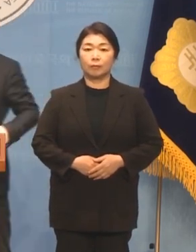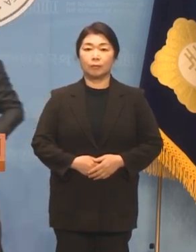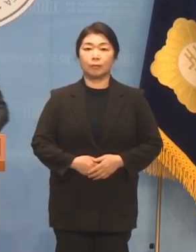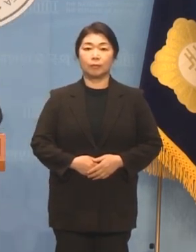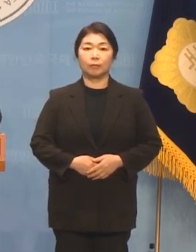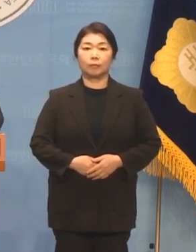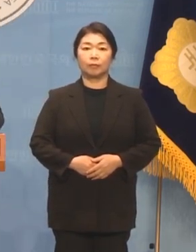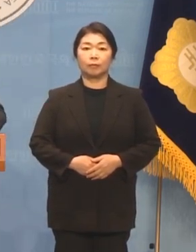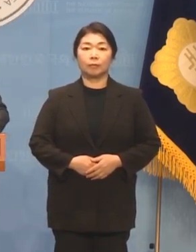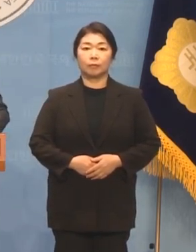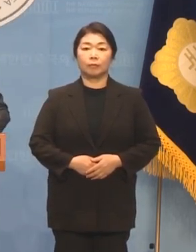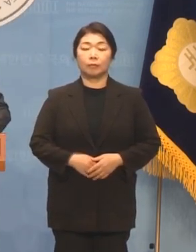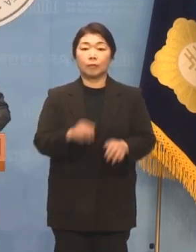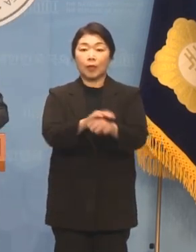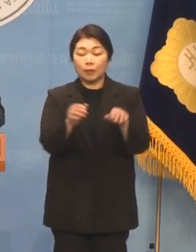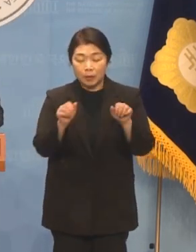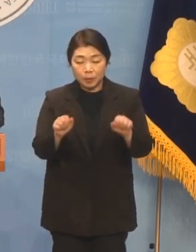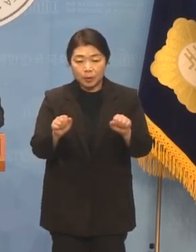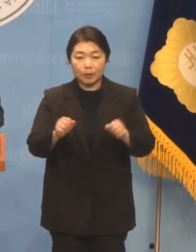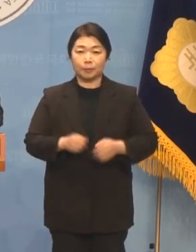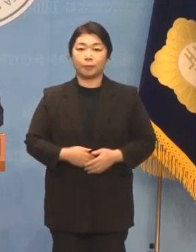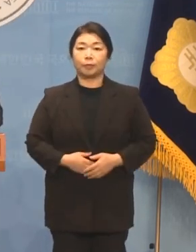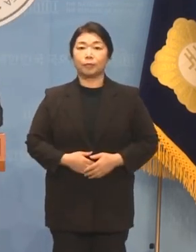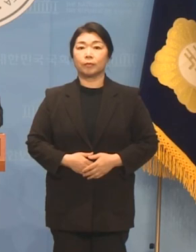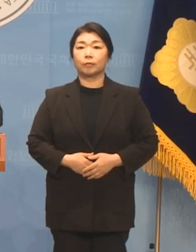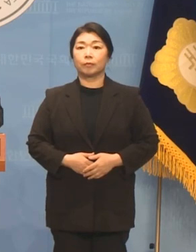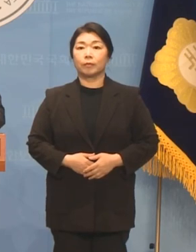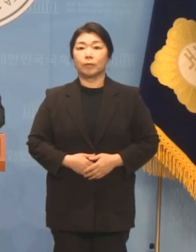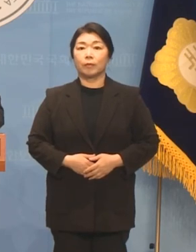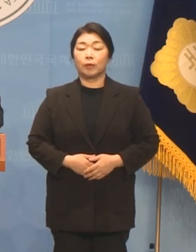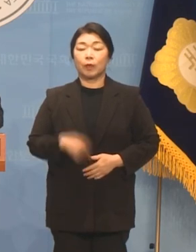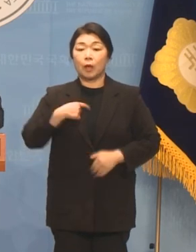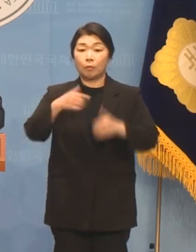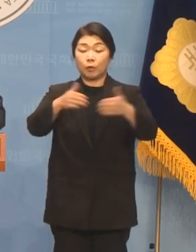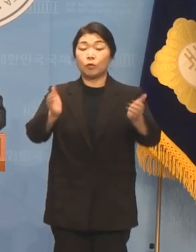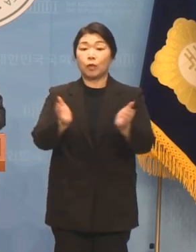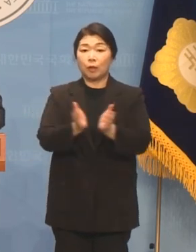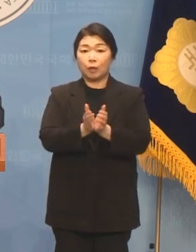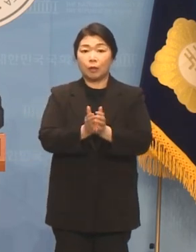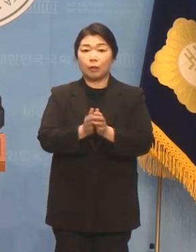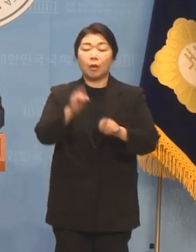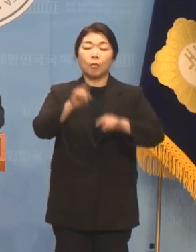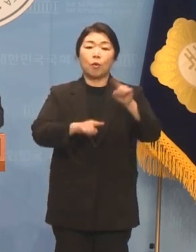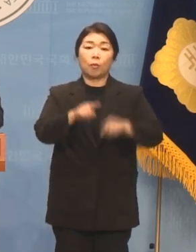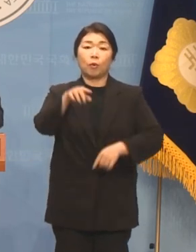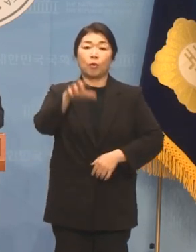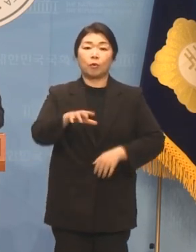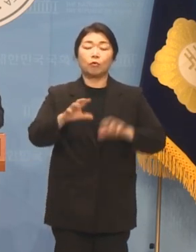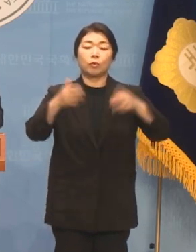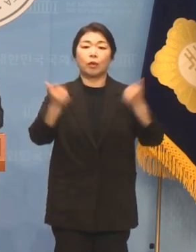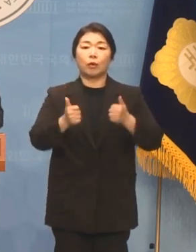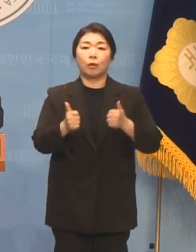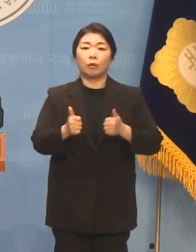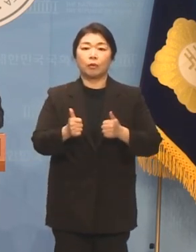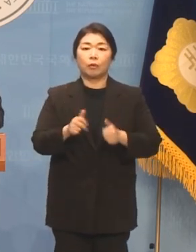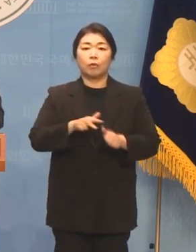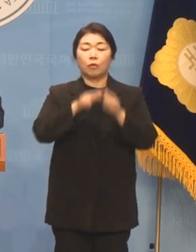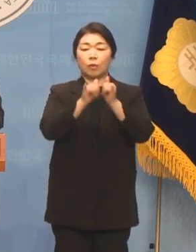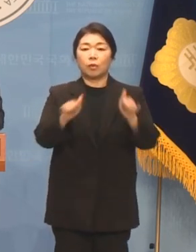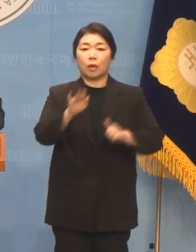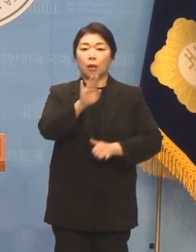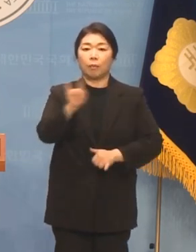네 안녕하십니까 저는 더불어민주당 목포 국회의원 예비후보